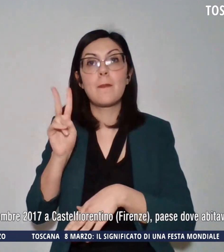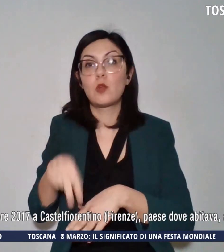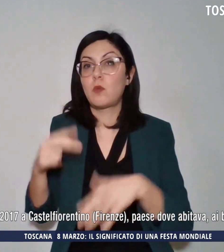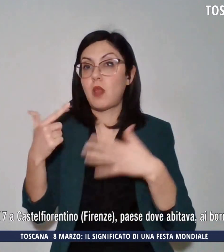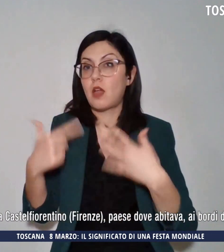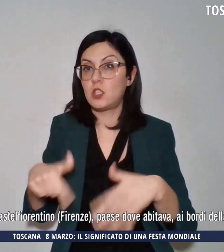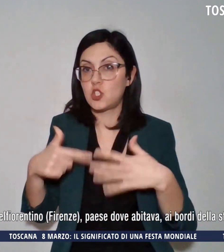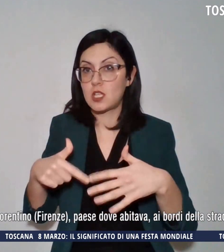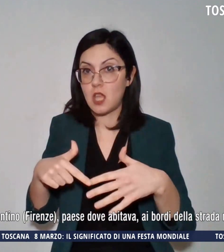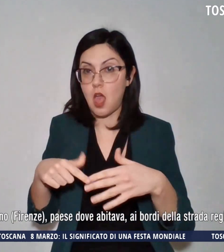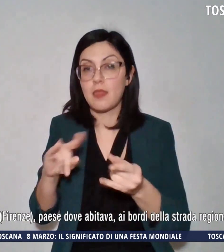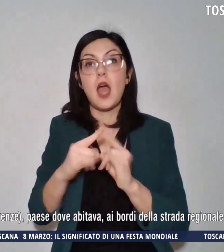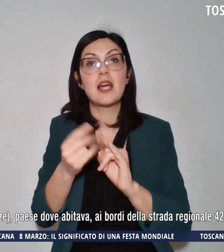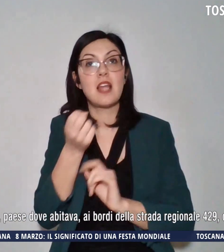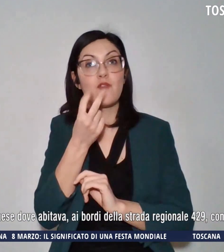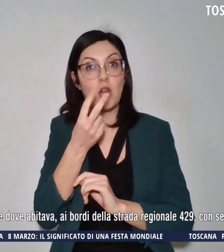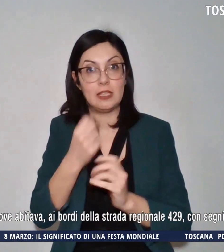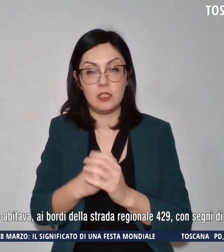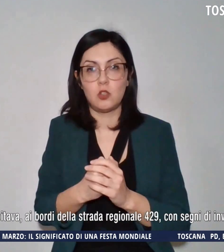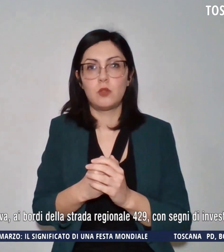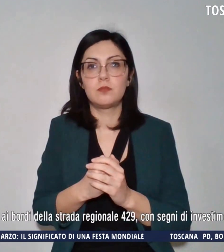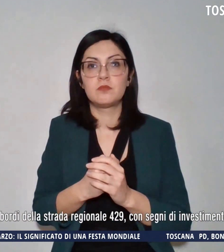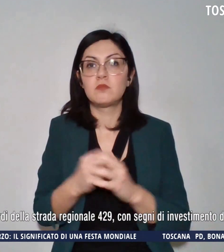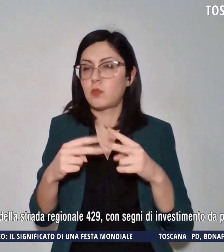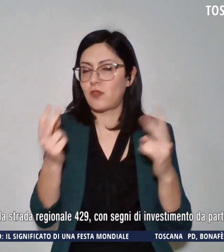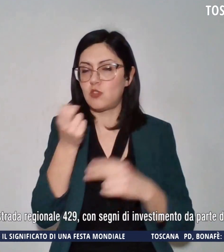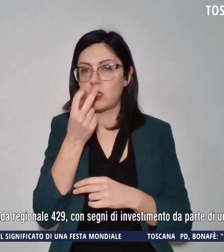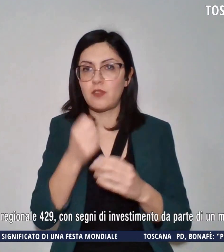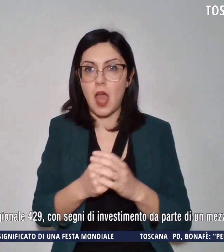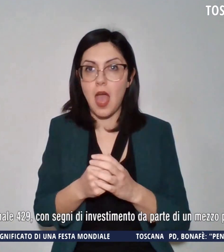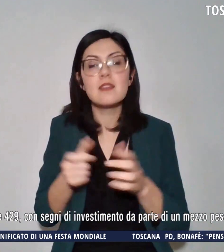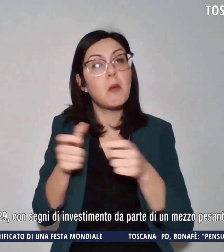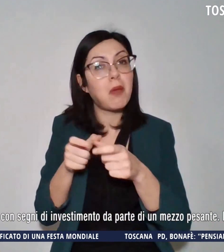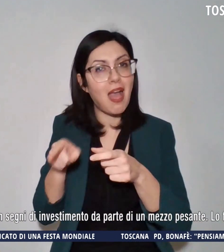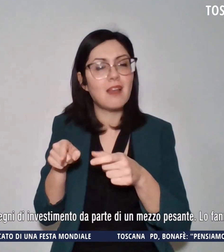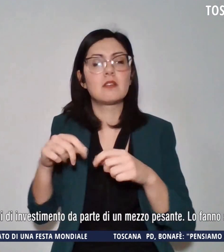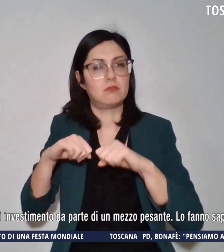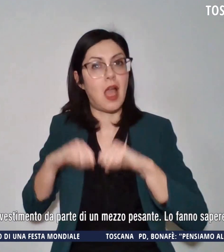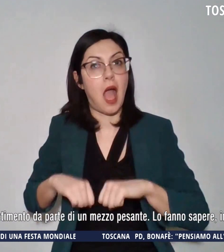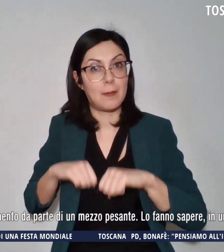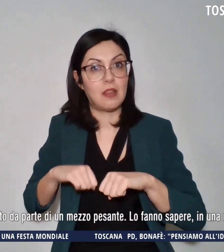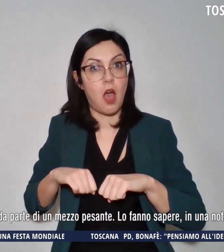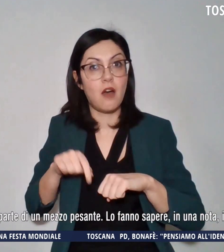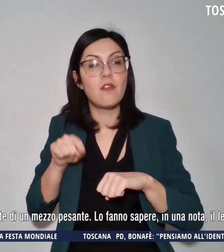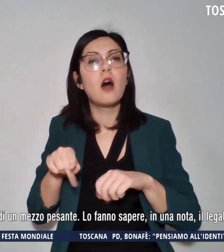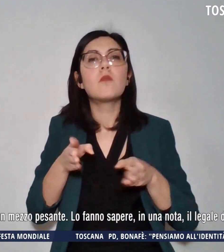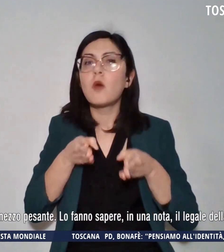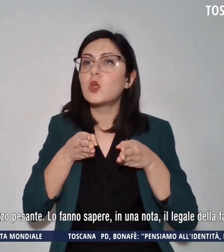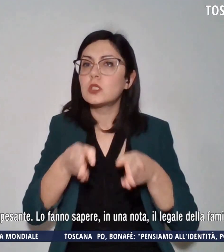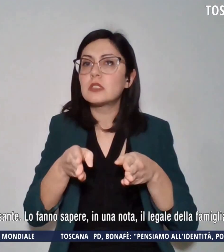Castelfiorentino, provincia di Firenze, paese dove abitava ai bordi della strada regionale